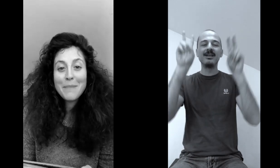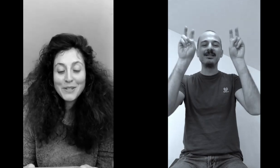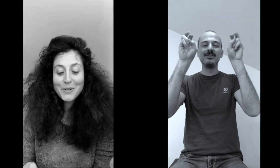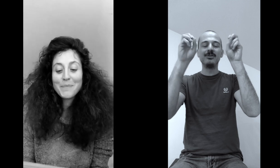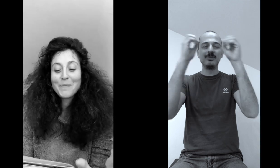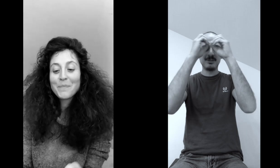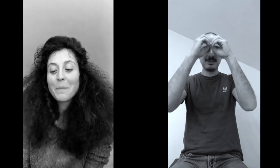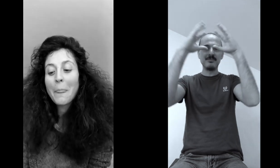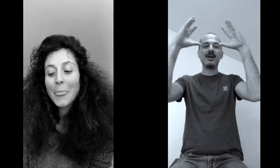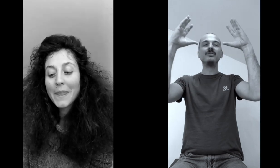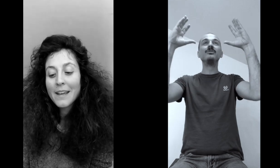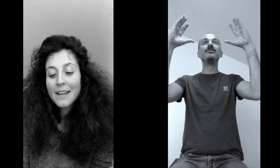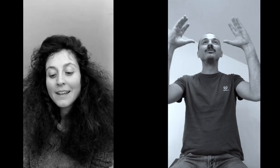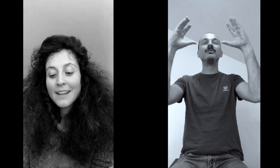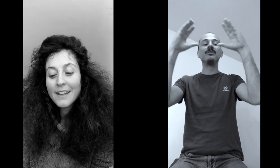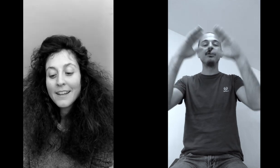immagino